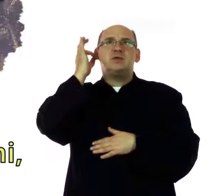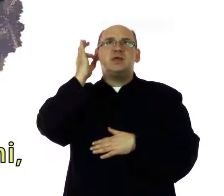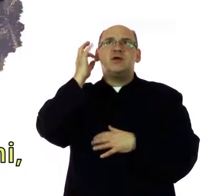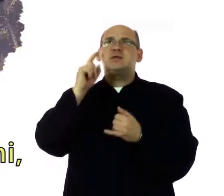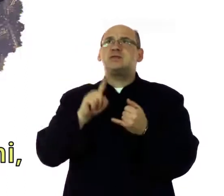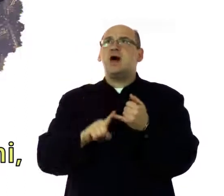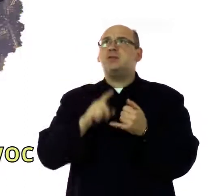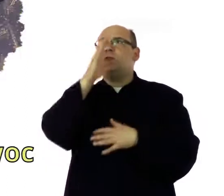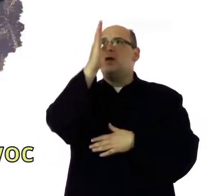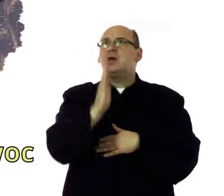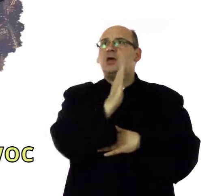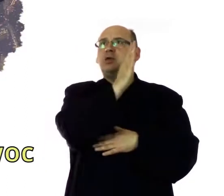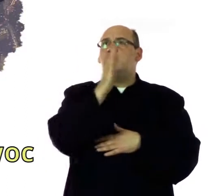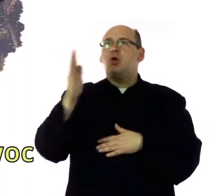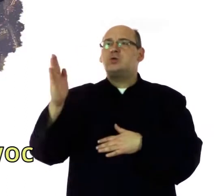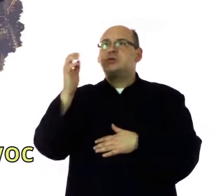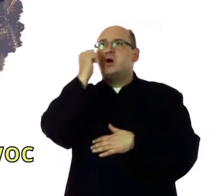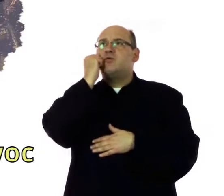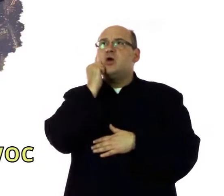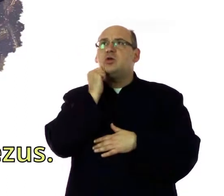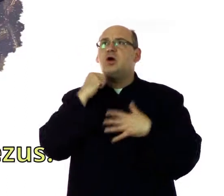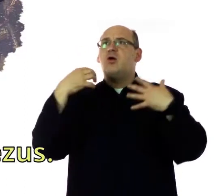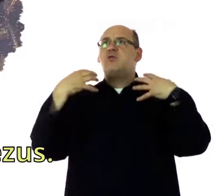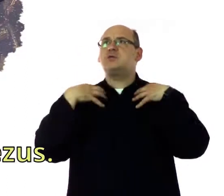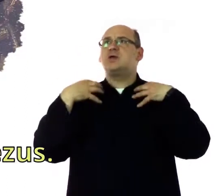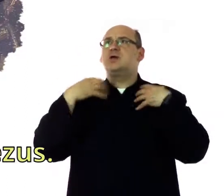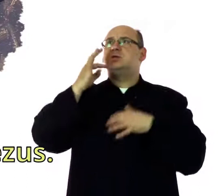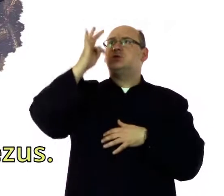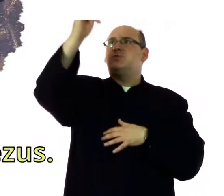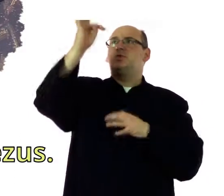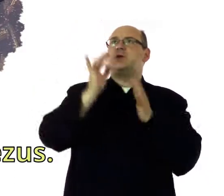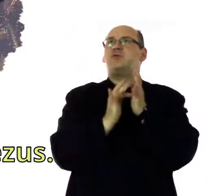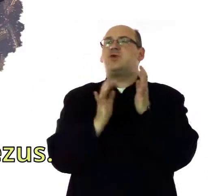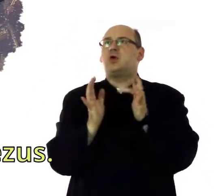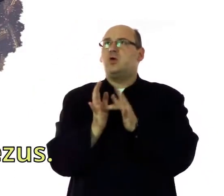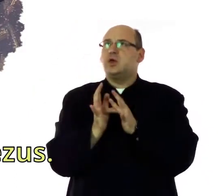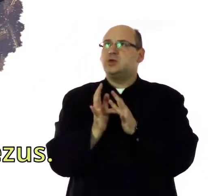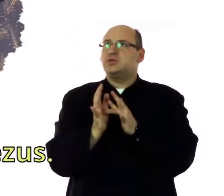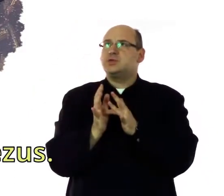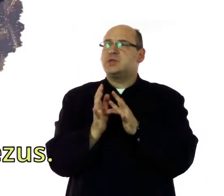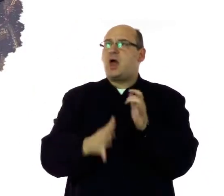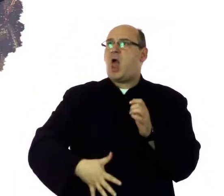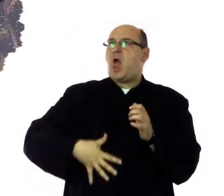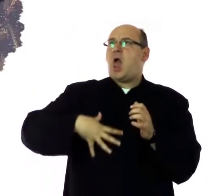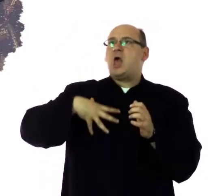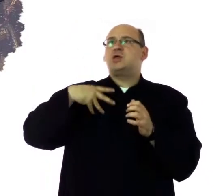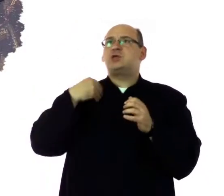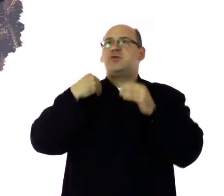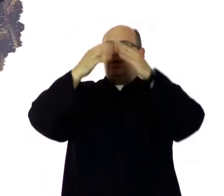Ty między niewiastami, i błogosławiony owoc żywota Twojego Jezus.